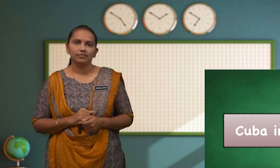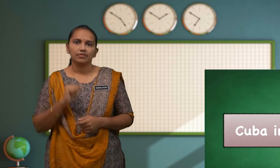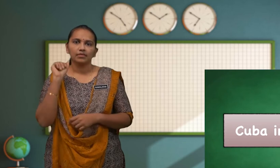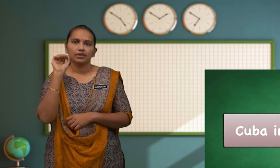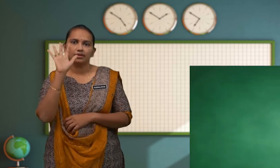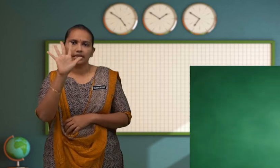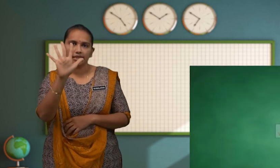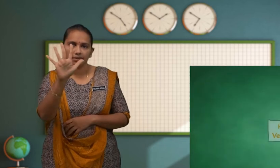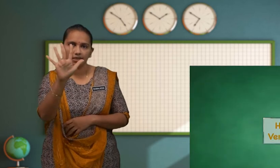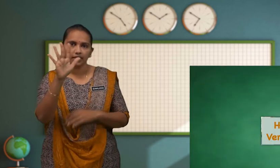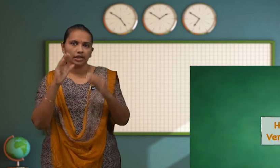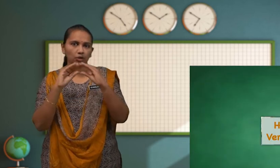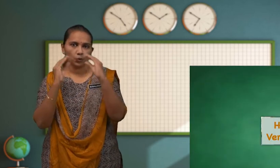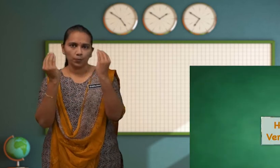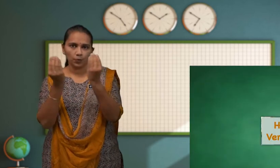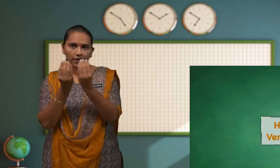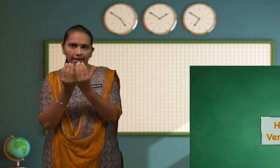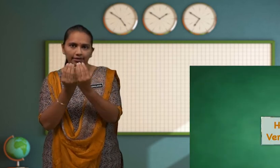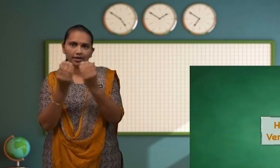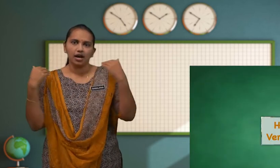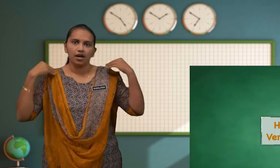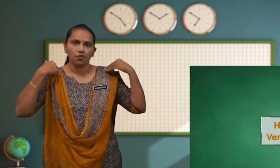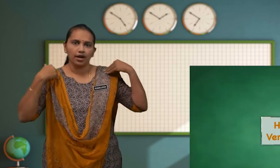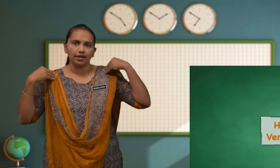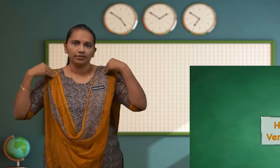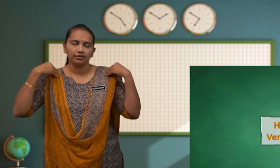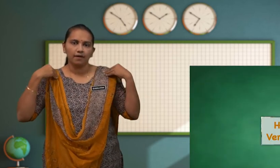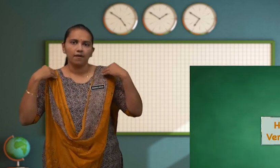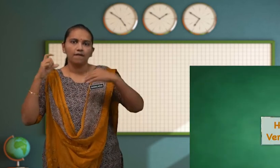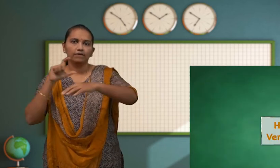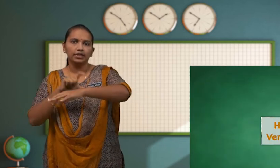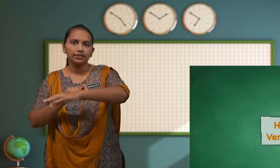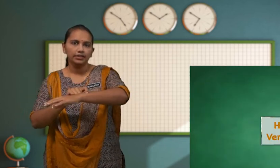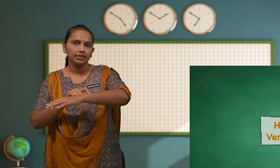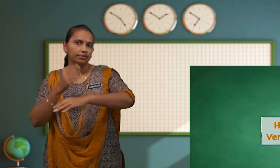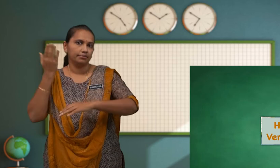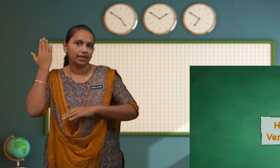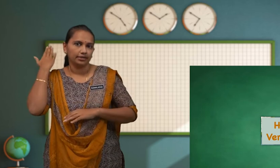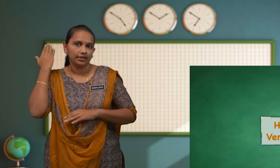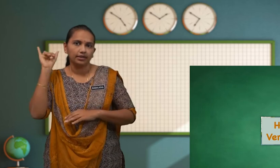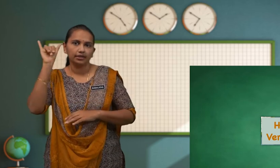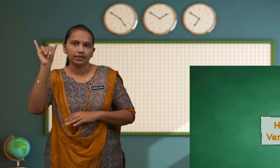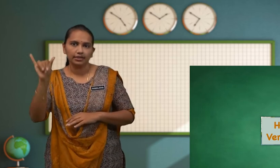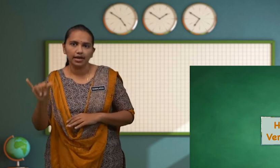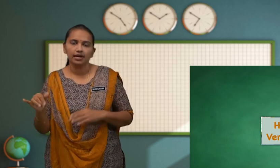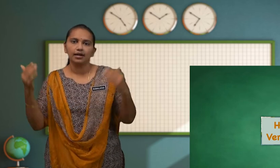Lima Kumpulan Haiwan Betul Berata Yang